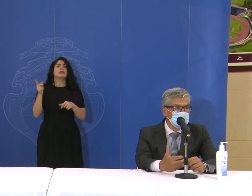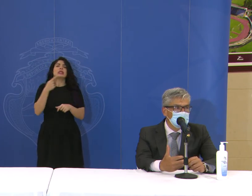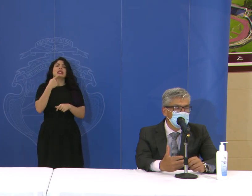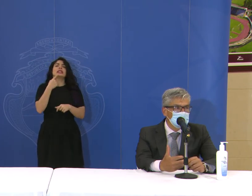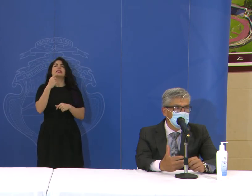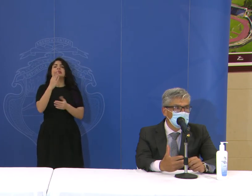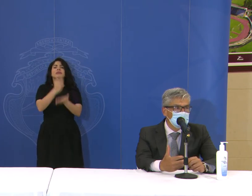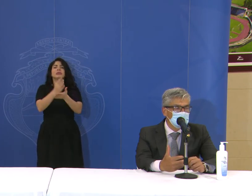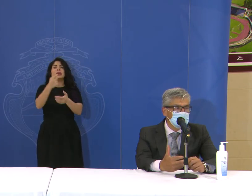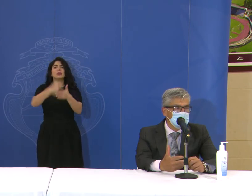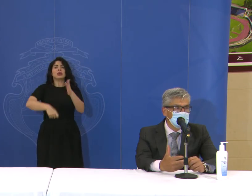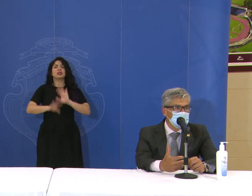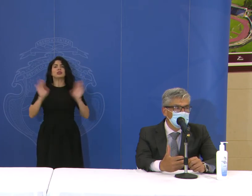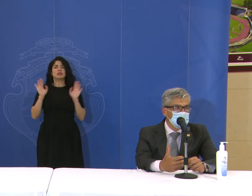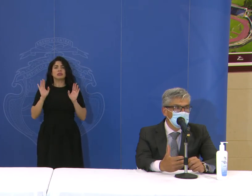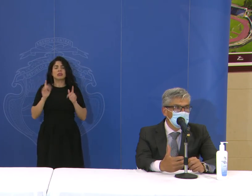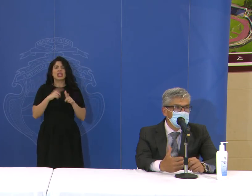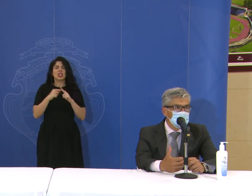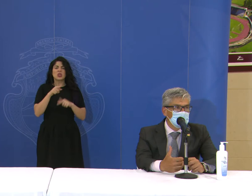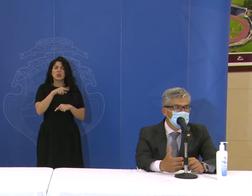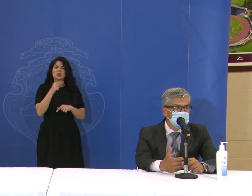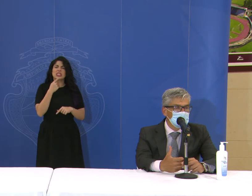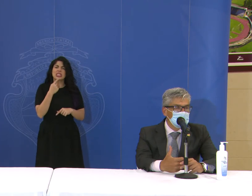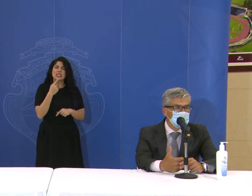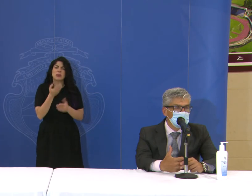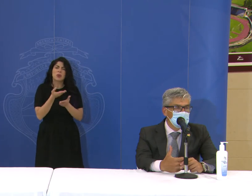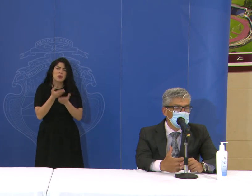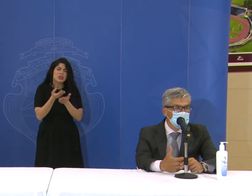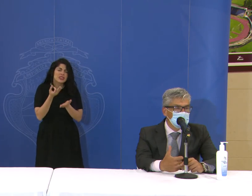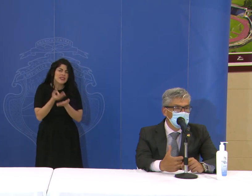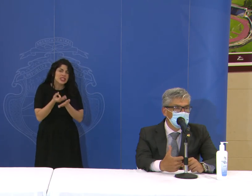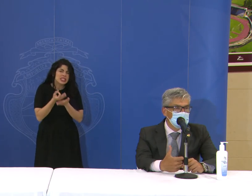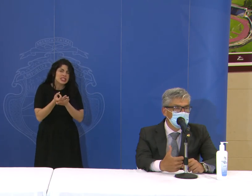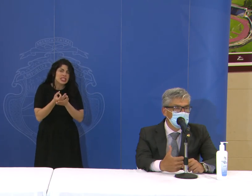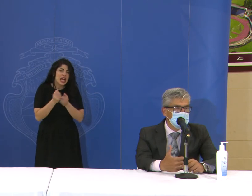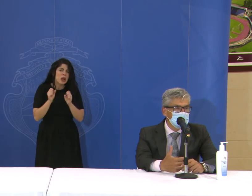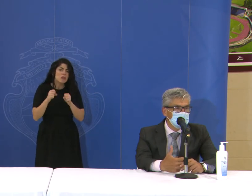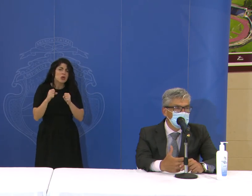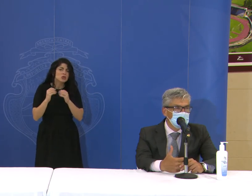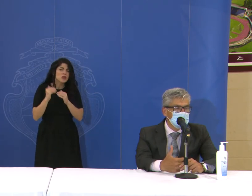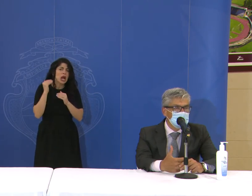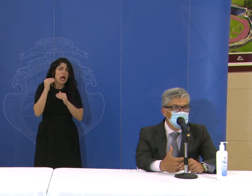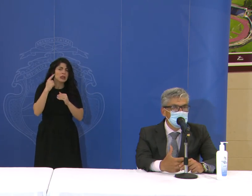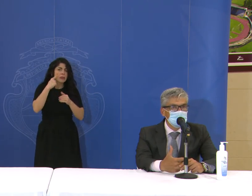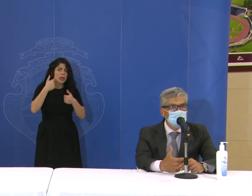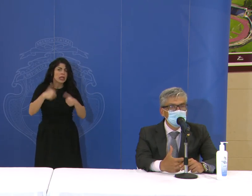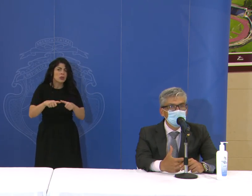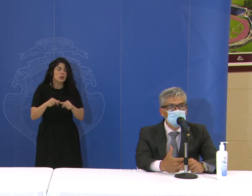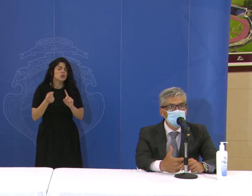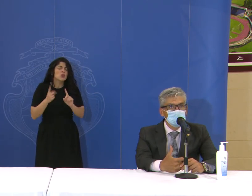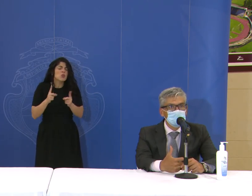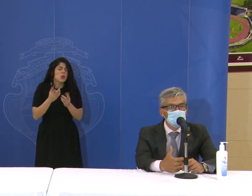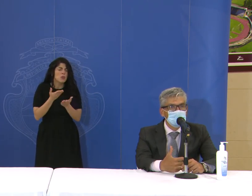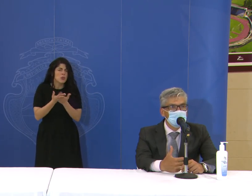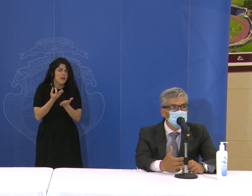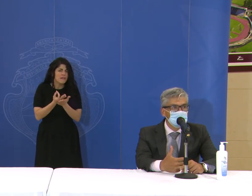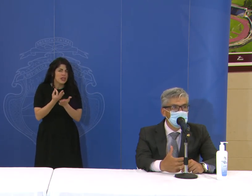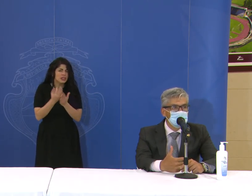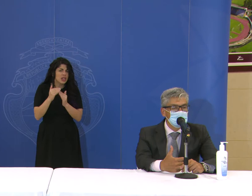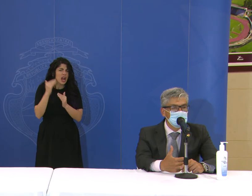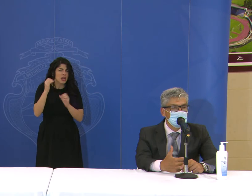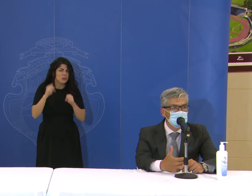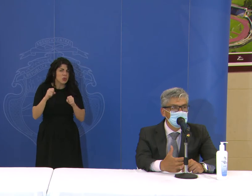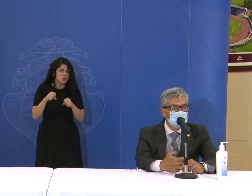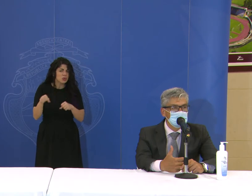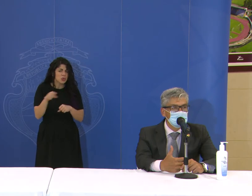impuestos. Entonces, ¿qué se refieren ustedes cuando dicen propuestas fiscales de alto consenso? ¿Cuáles son esas propuestas fiscales de alto consenso que ya ustedes están